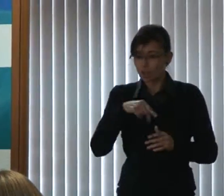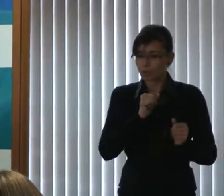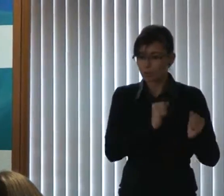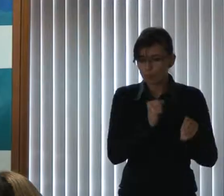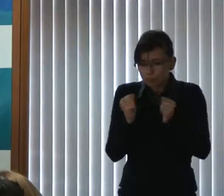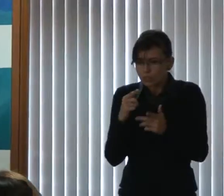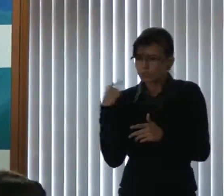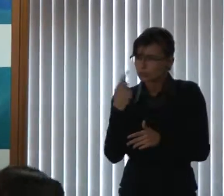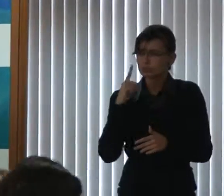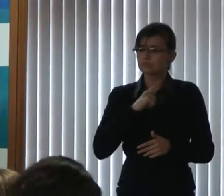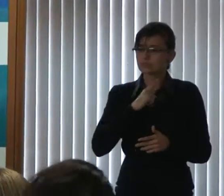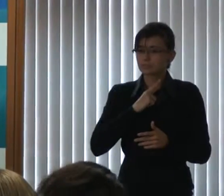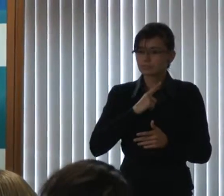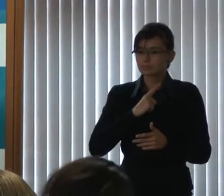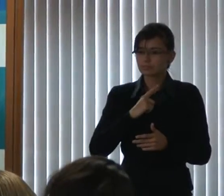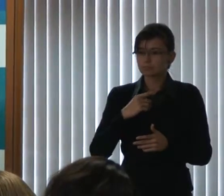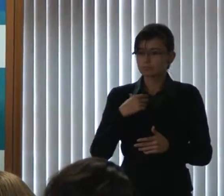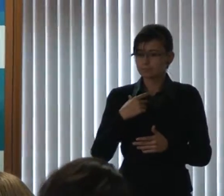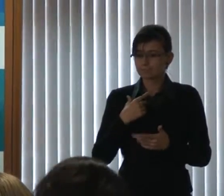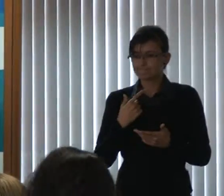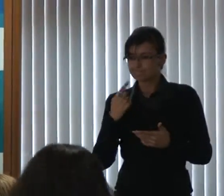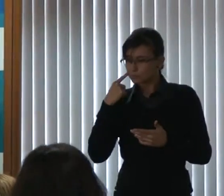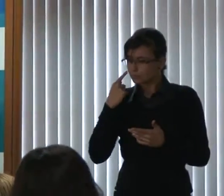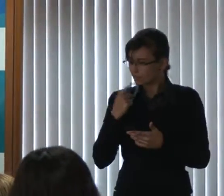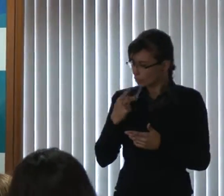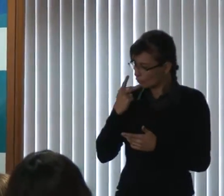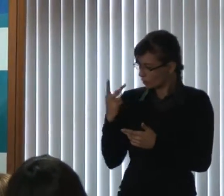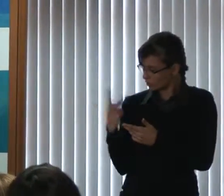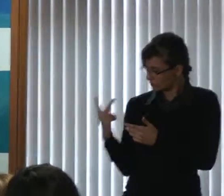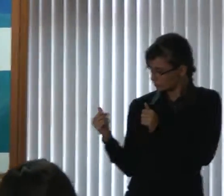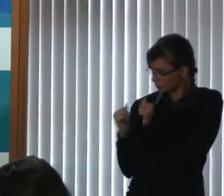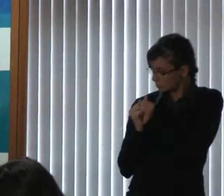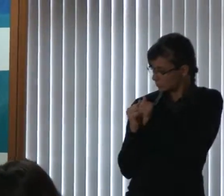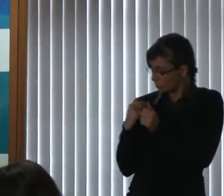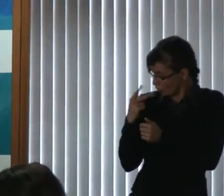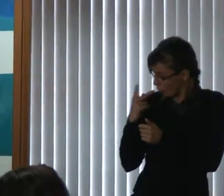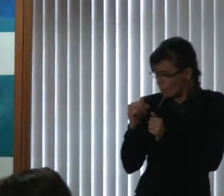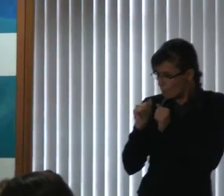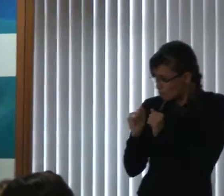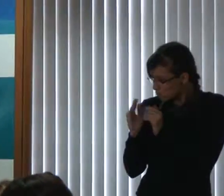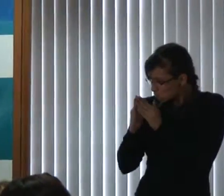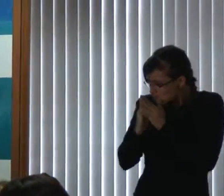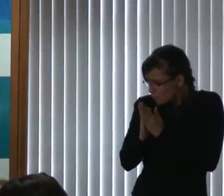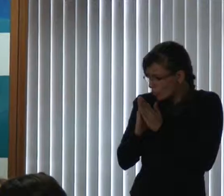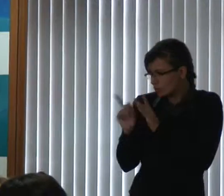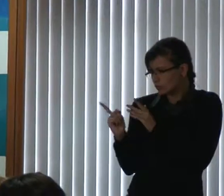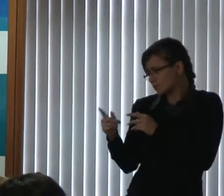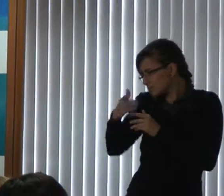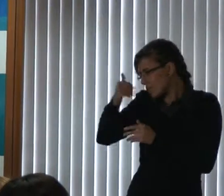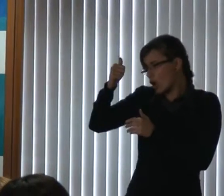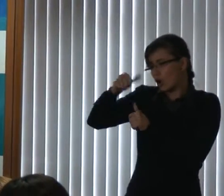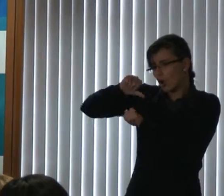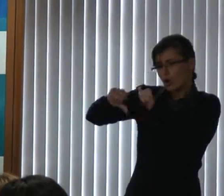mão hoje, que é muito grande, de dizer para aquele que está do nosso lado, por favor, faça melhor. Faça com o coração.